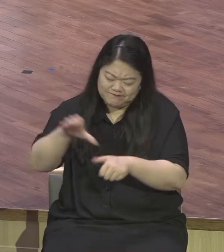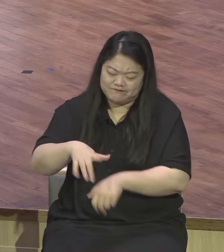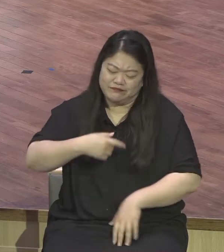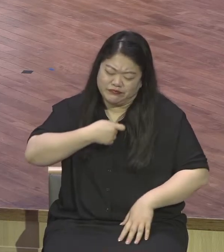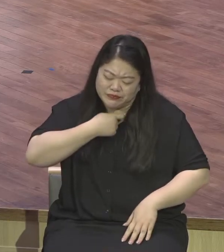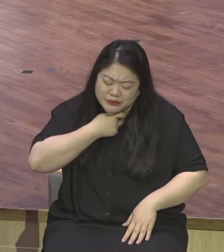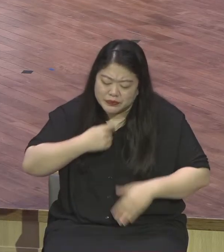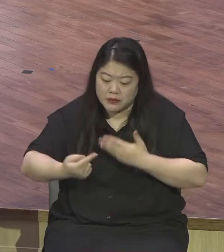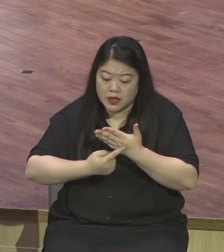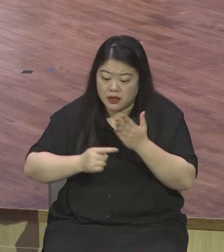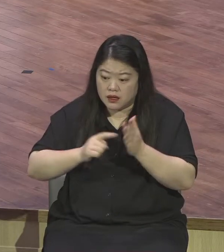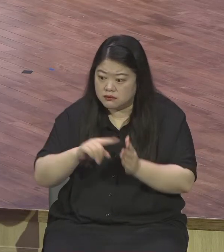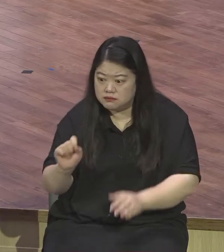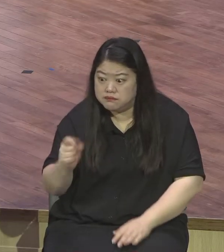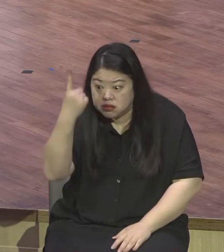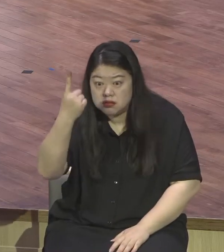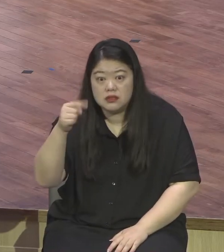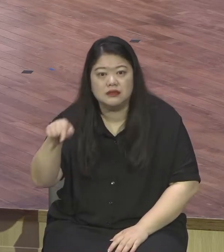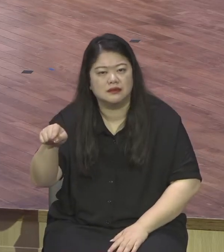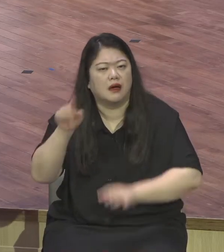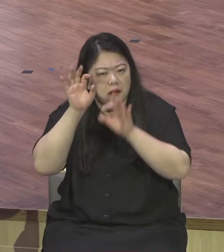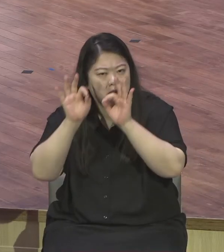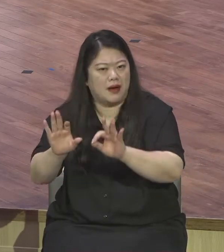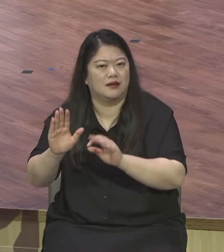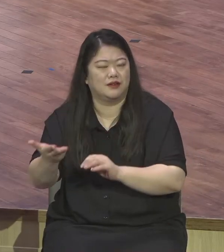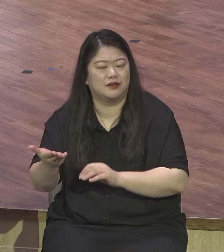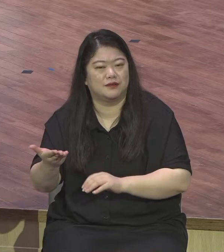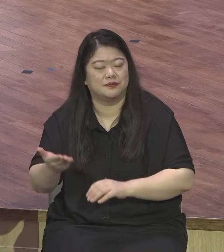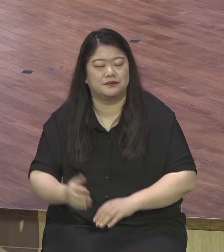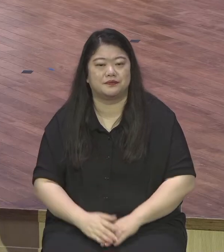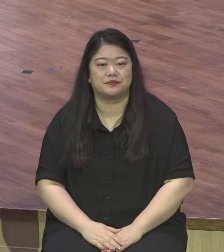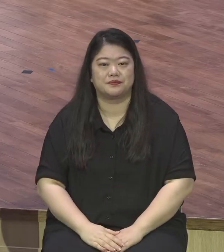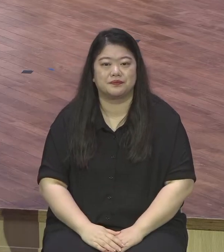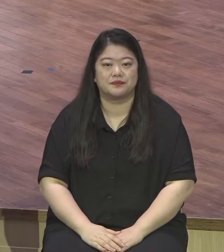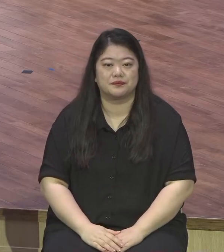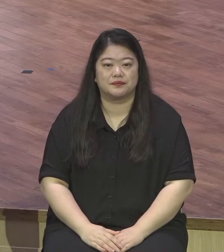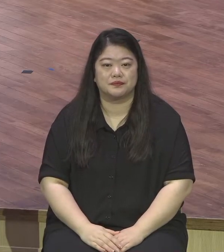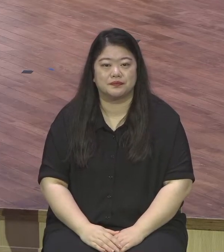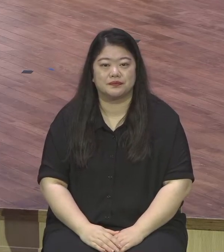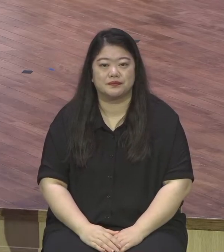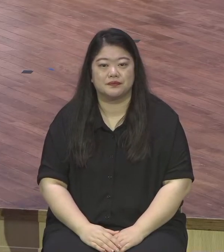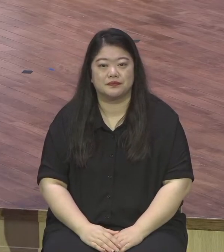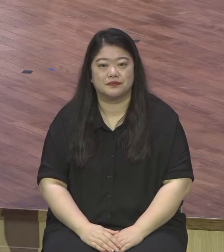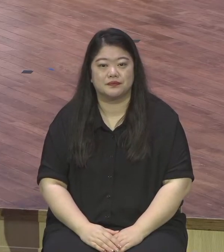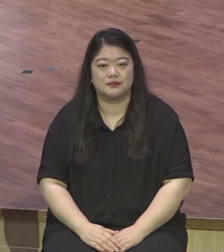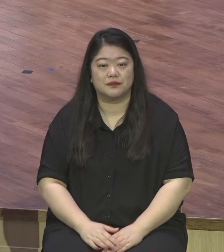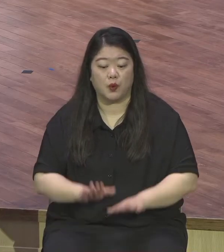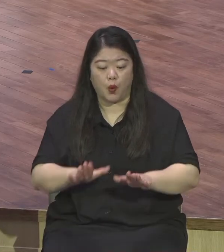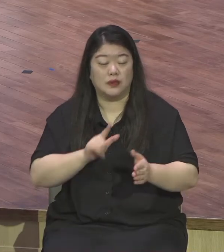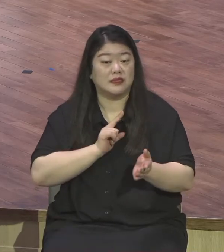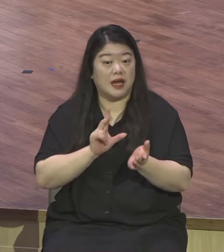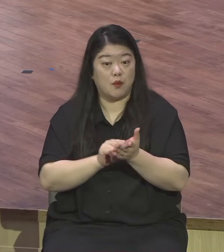무엇인가 그것이 바로 오늘 제목입니다. 감동이 있는 사람.